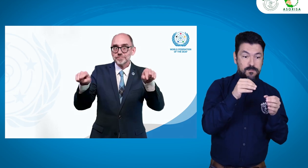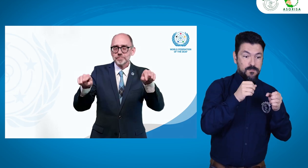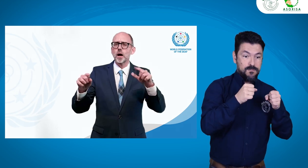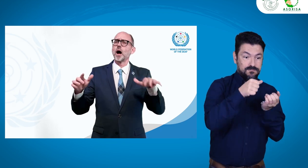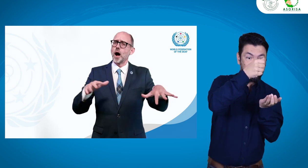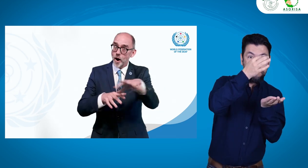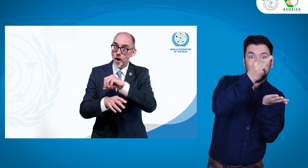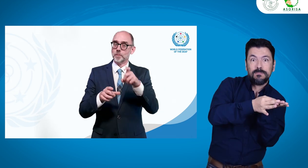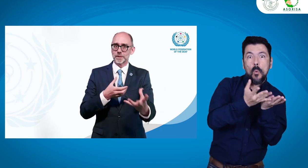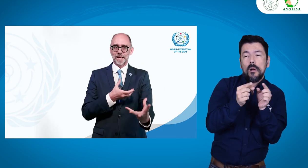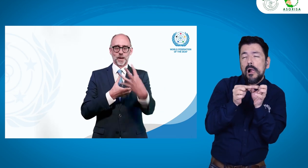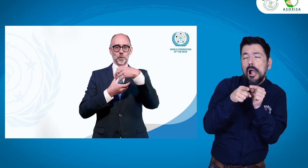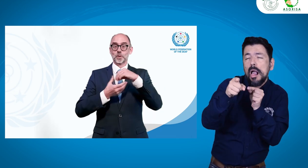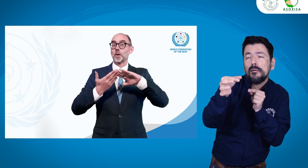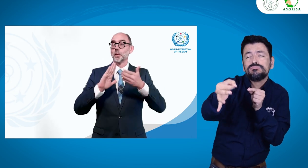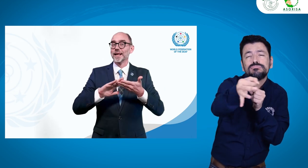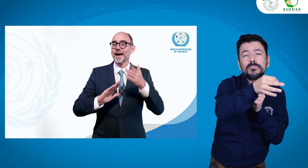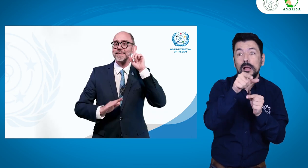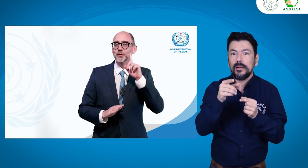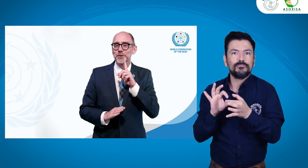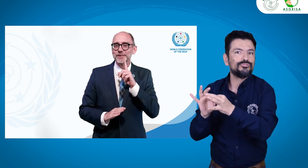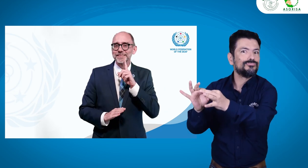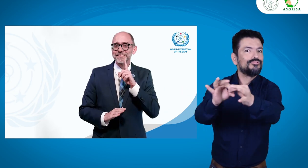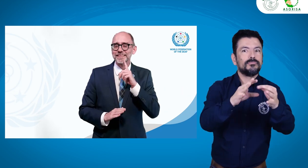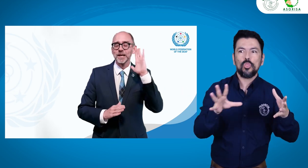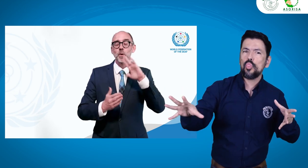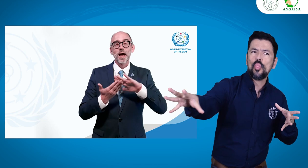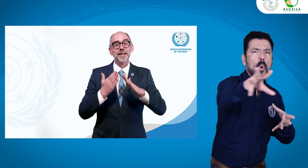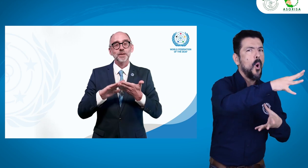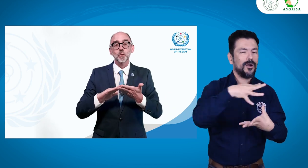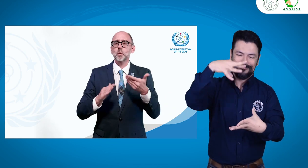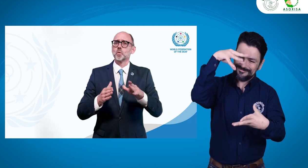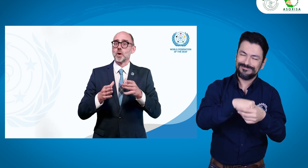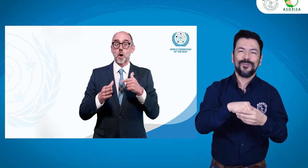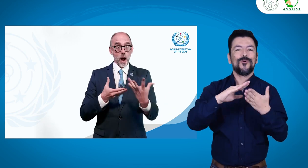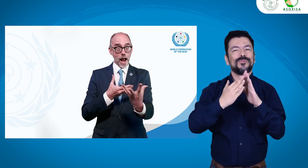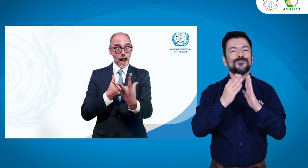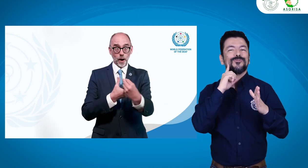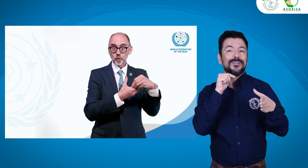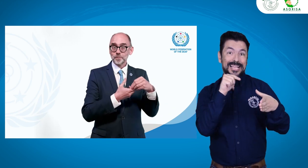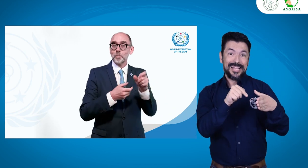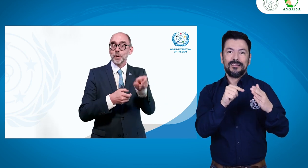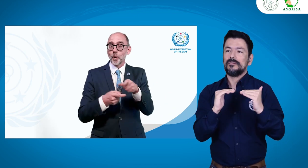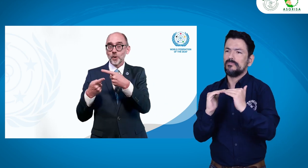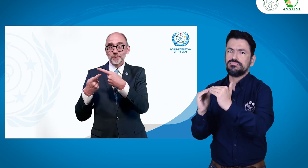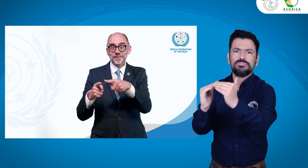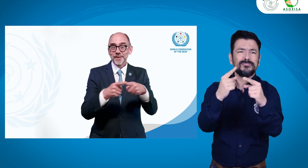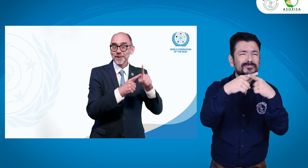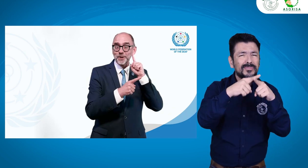de comunidades rurales, de minorías. Esa es la verdadera inclusión. Entender la